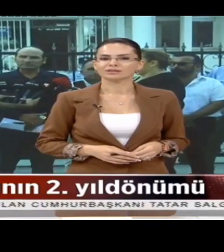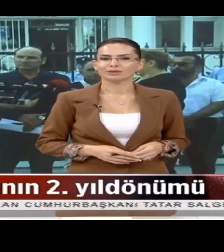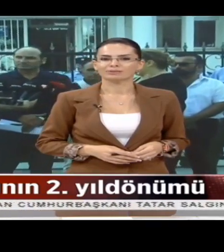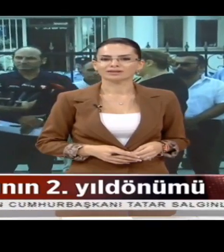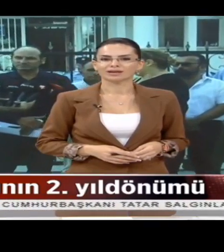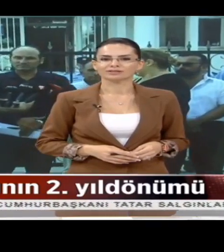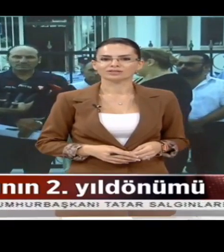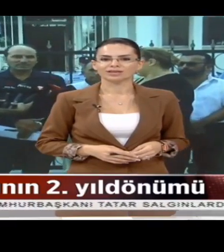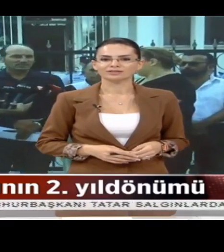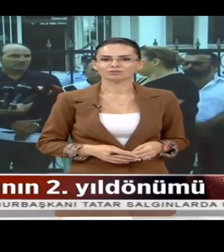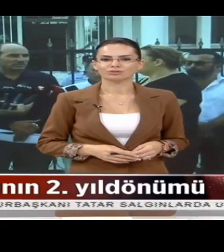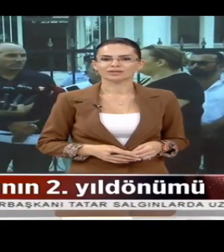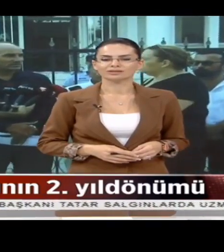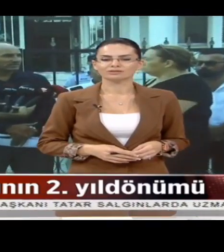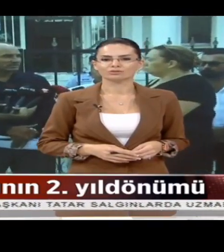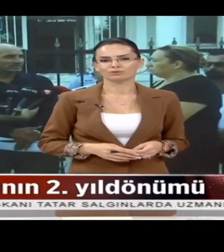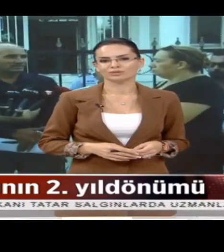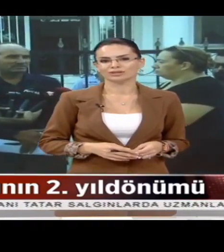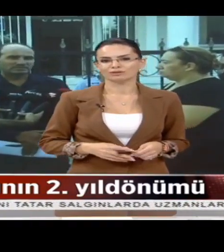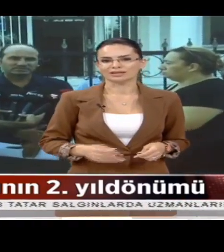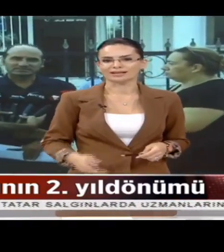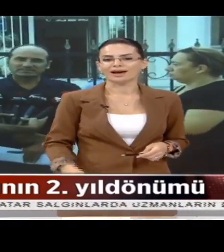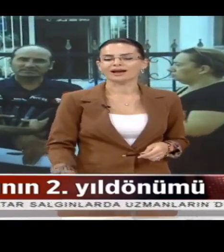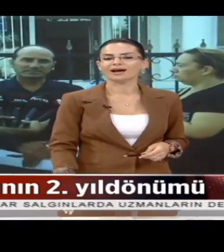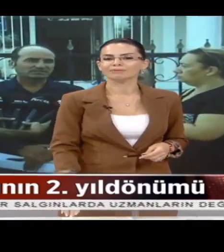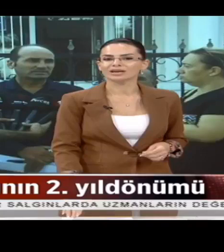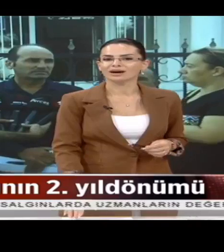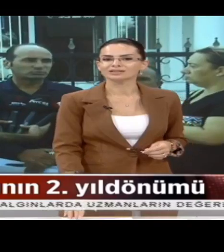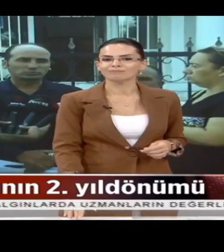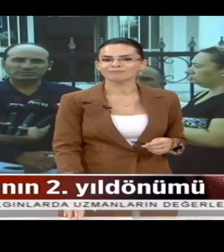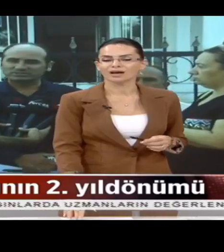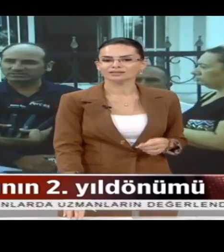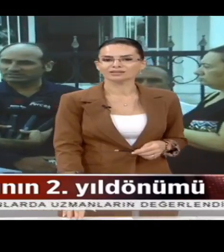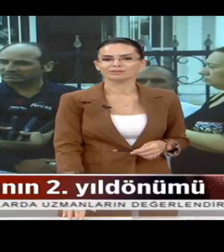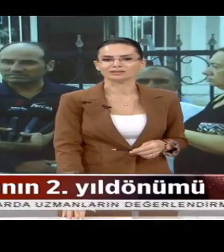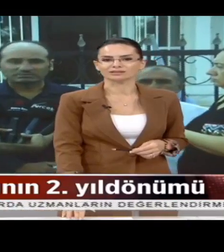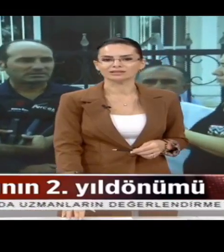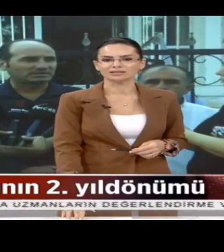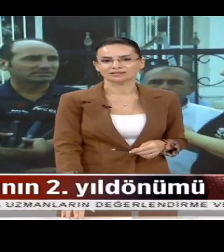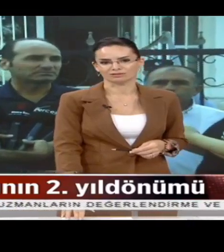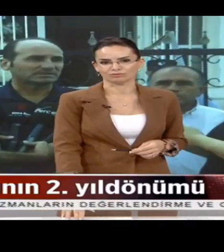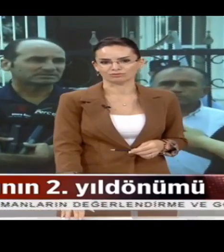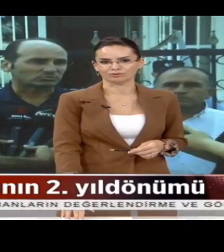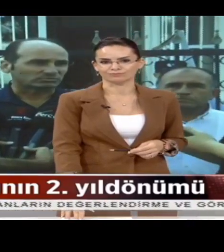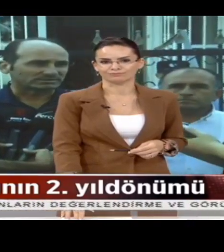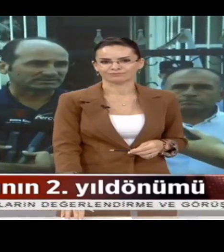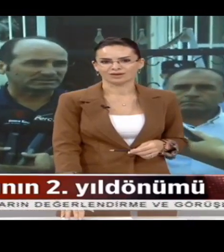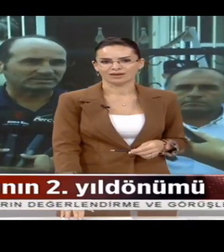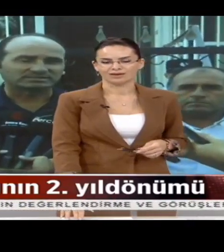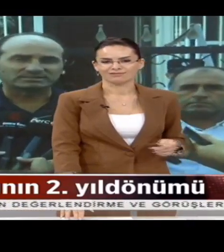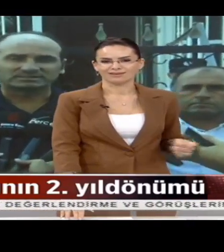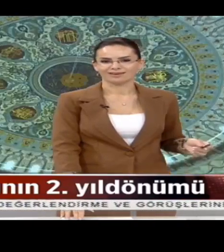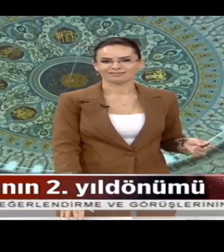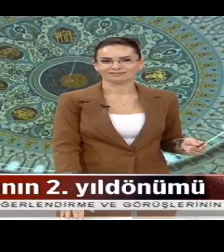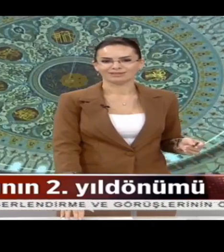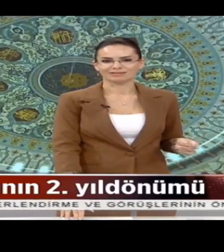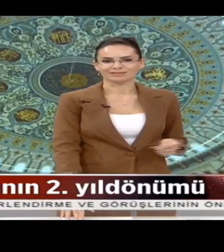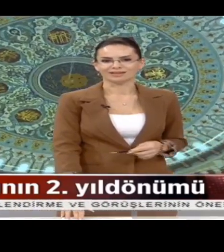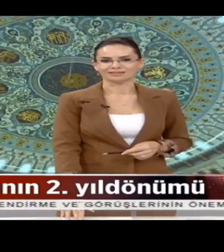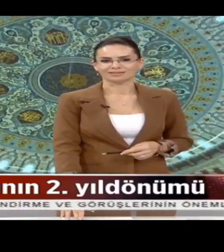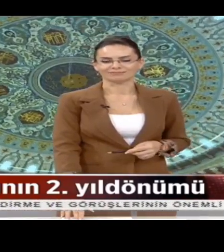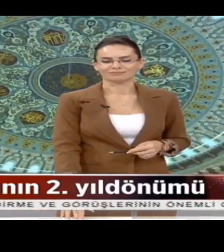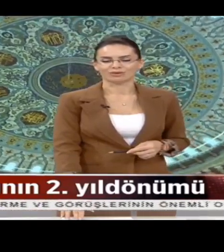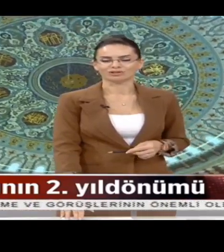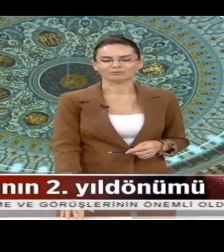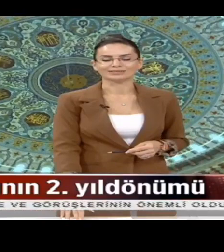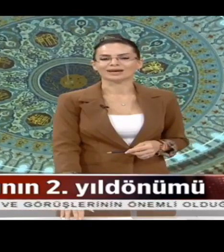Aslında açıklama yapan taksiciler sorunlarının çözülmesine yönelik herhangi bir adım atılmadığını ileri sürdü. Ve Mevlet